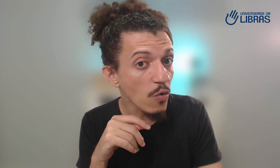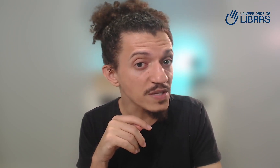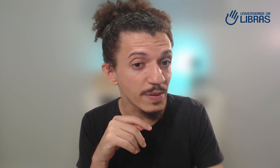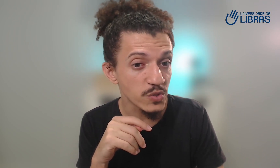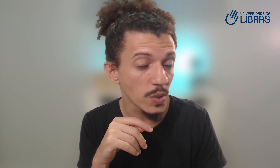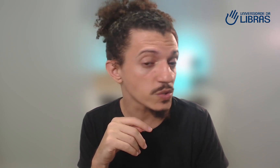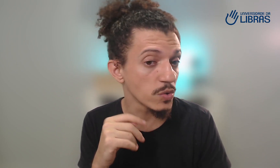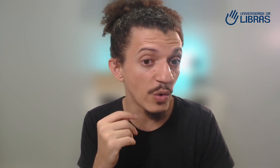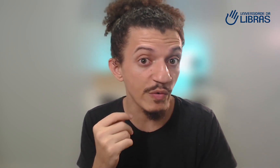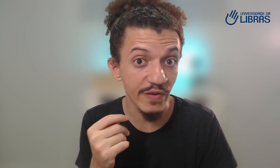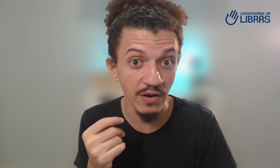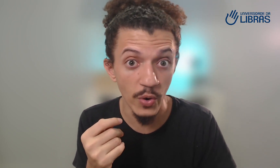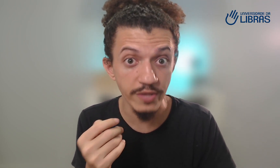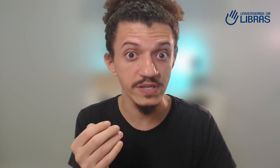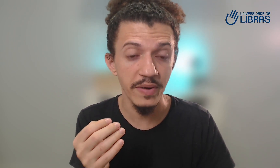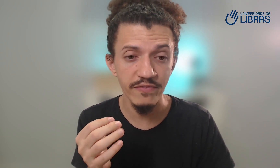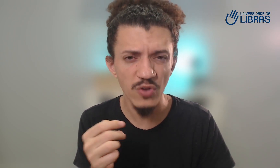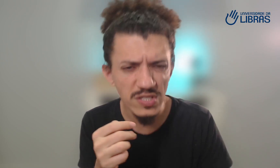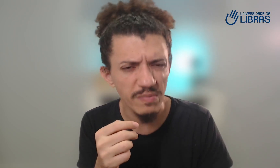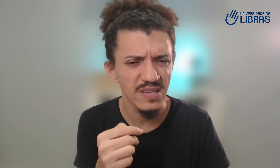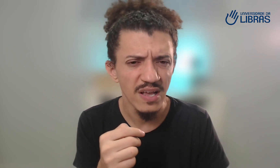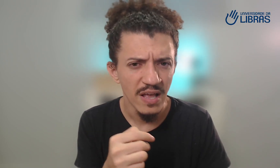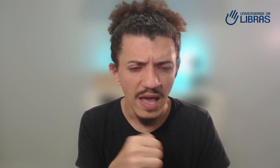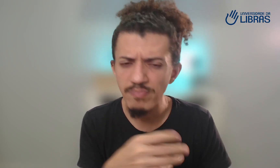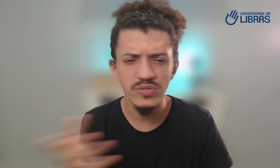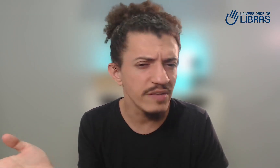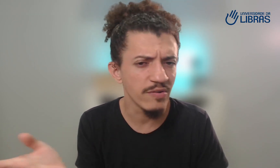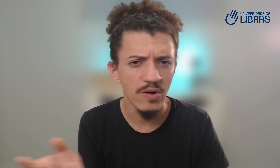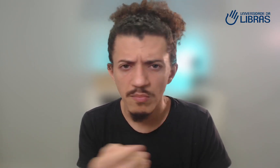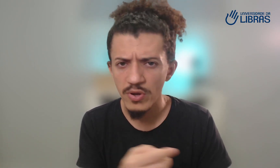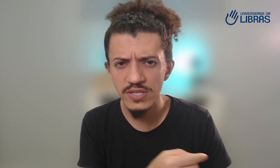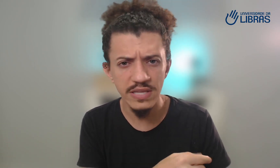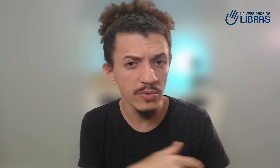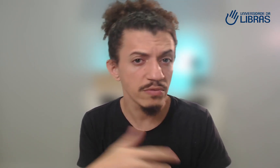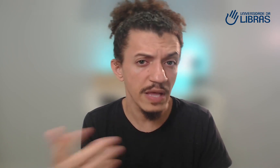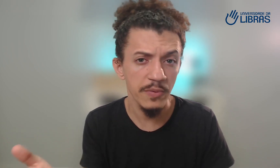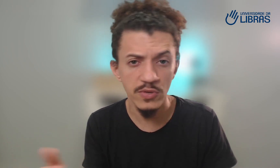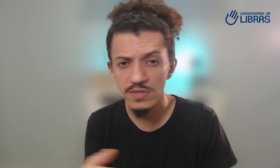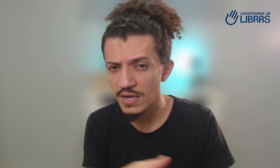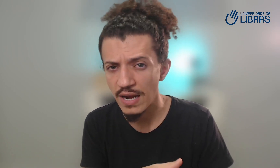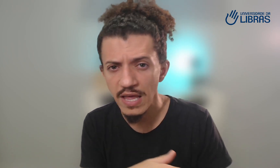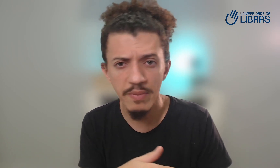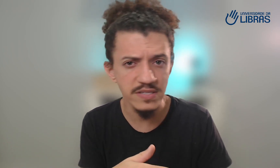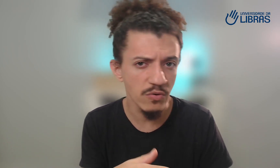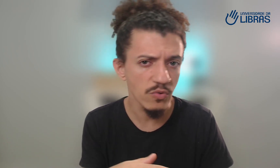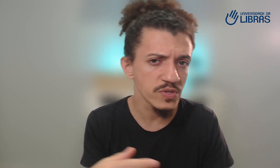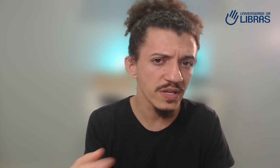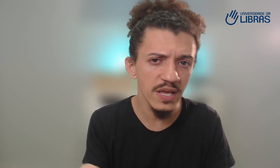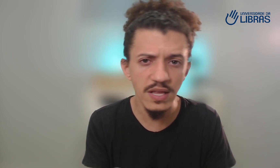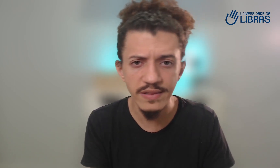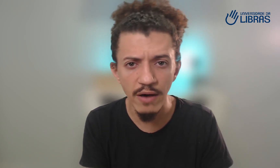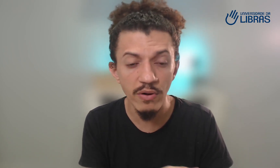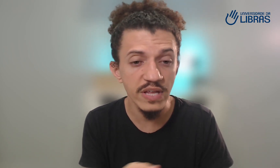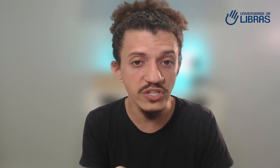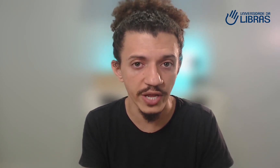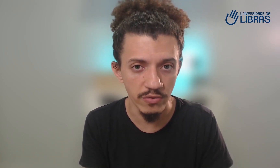algumas pessoas, quando eu falo oito semanas, nossa, mas é impossível. Porque já tem muito tempo que eu estudando a Libras, eu não consegui e tal, não tem jeito.